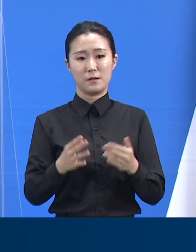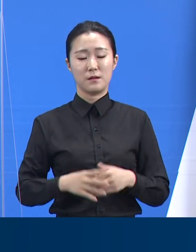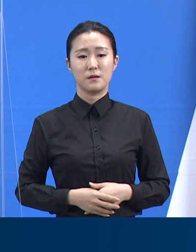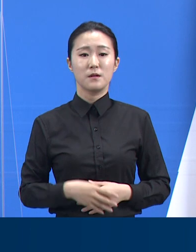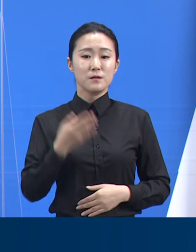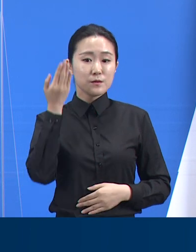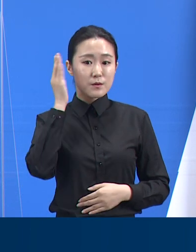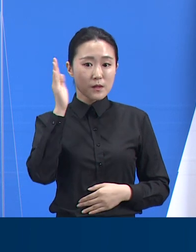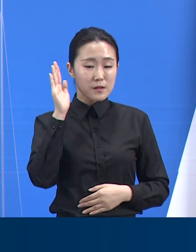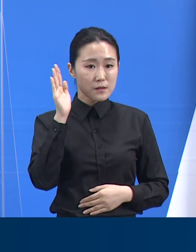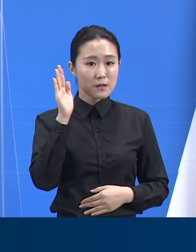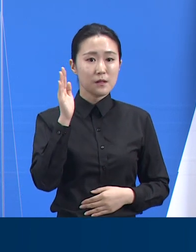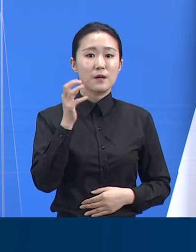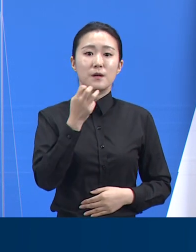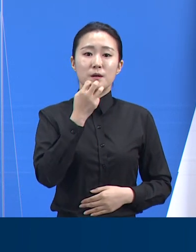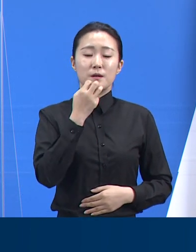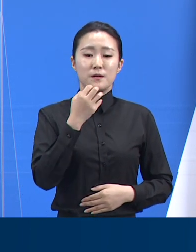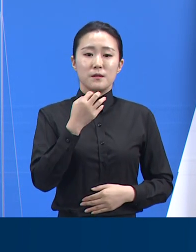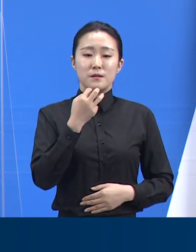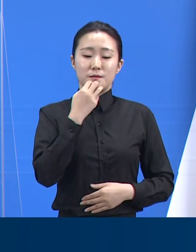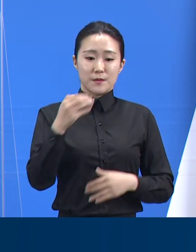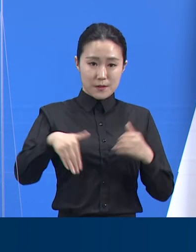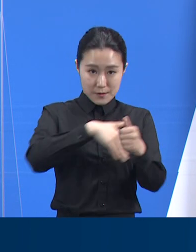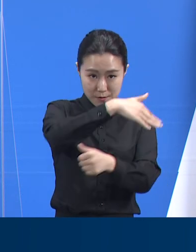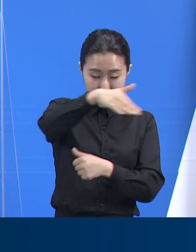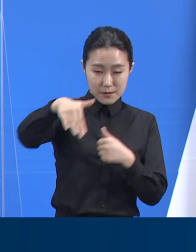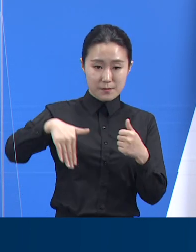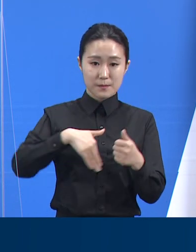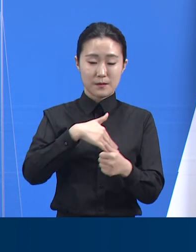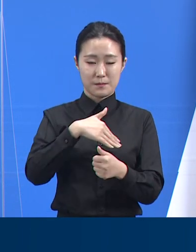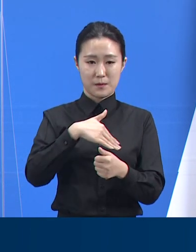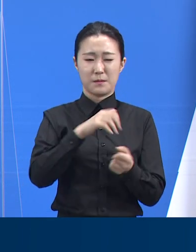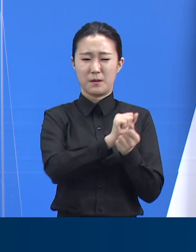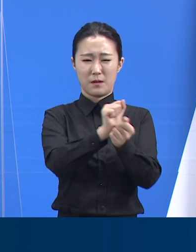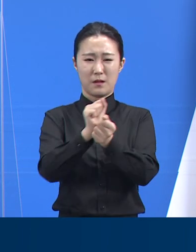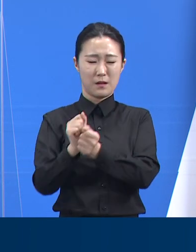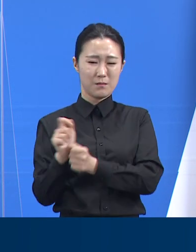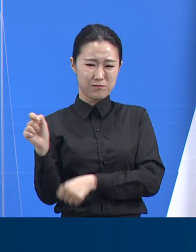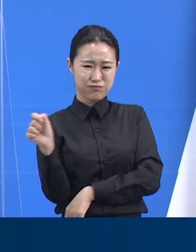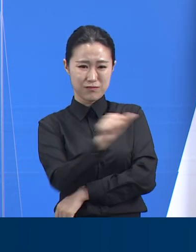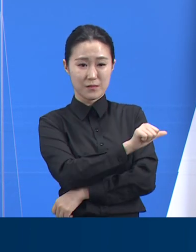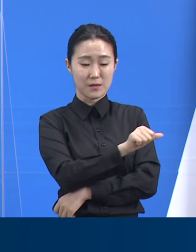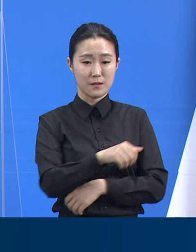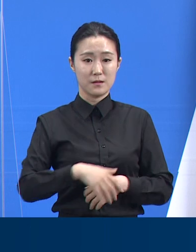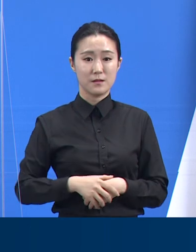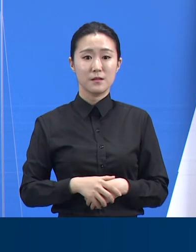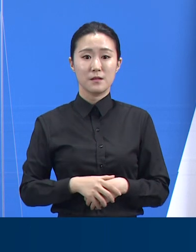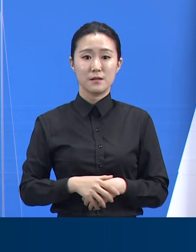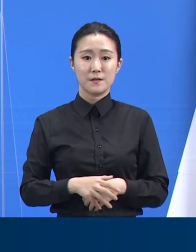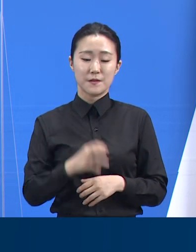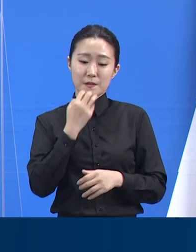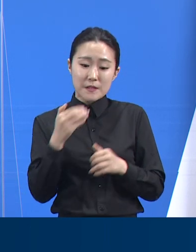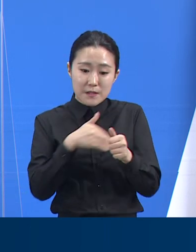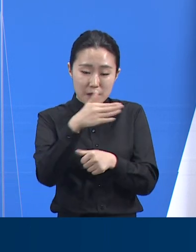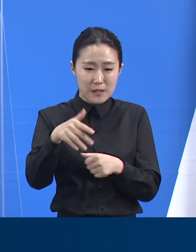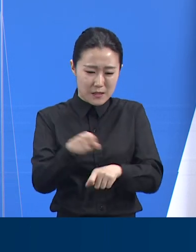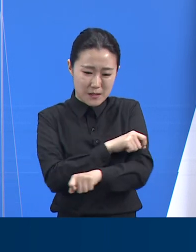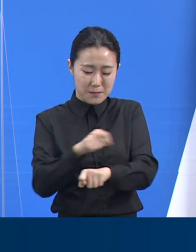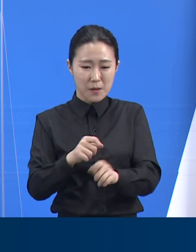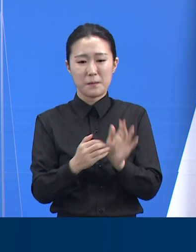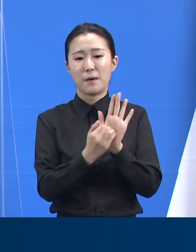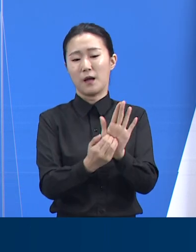수가 일평균 500명을 넘는 등 수도권을 중심으로 간념이 급증하고 있습니다. 경기도는 수도권 특별방역 대책을 마련하여